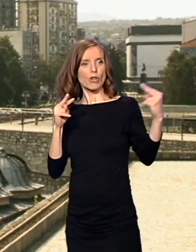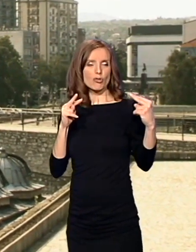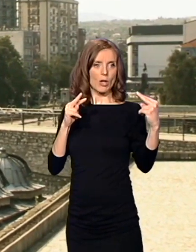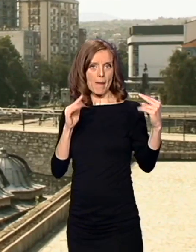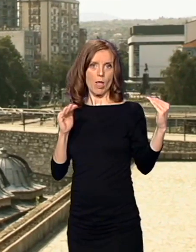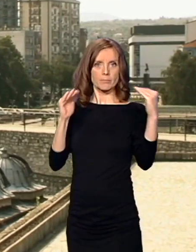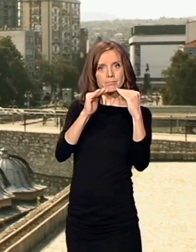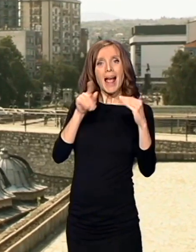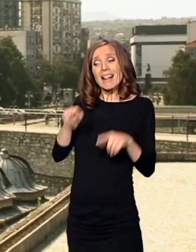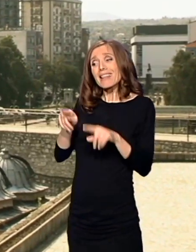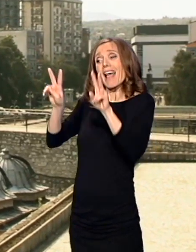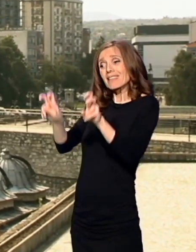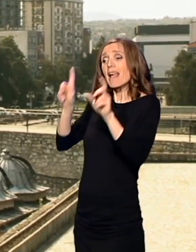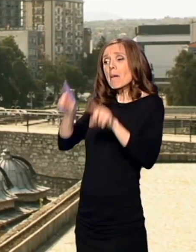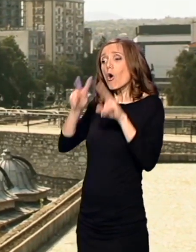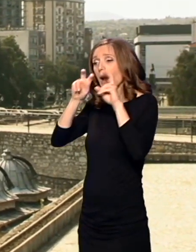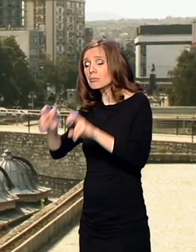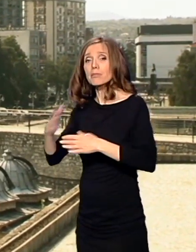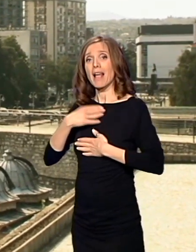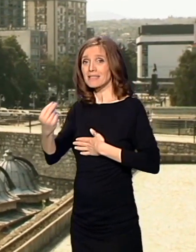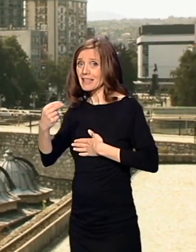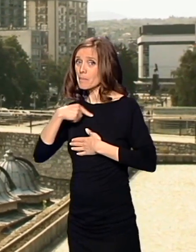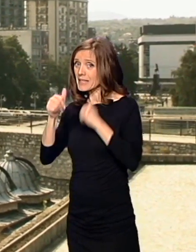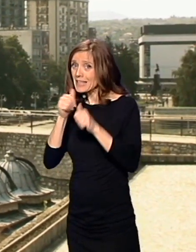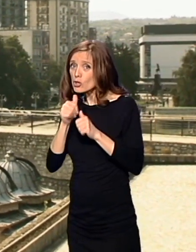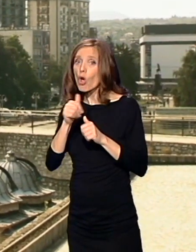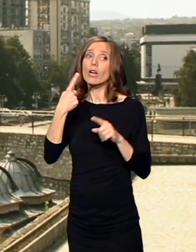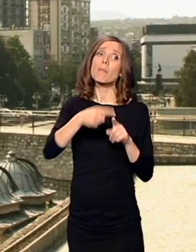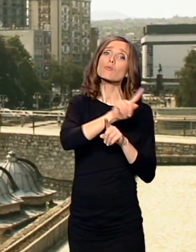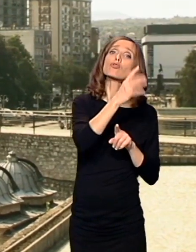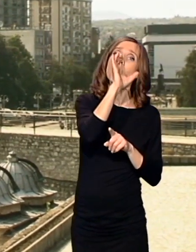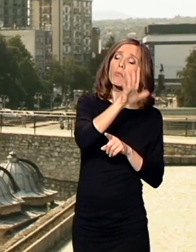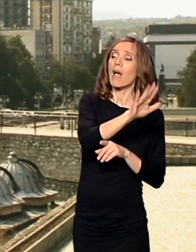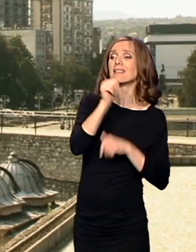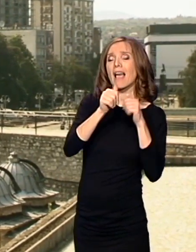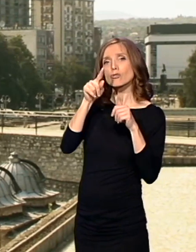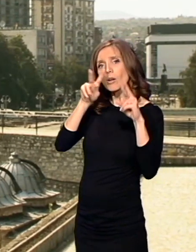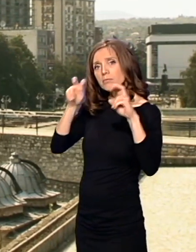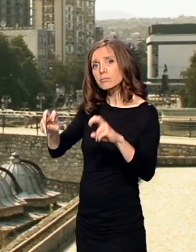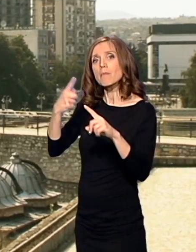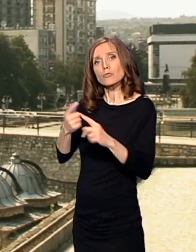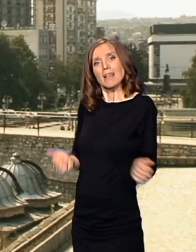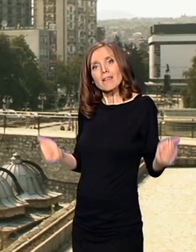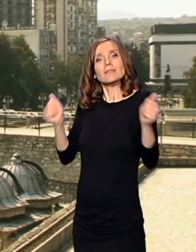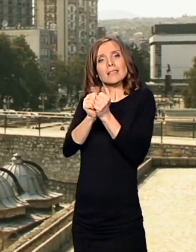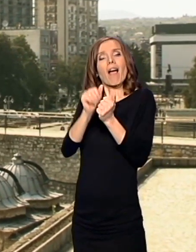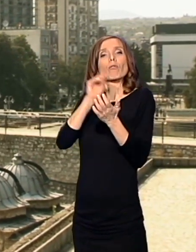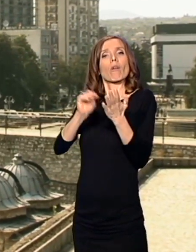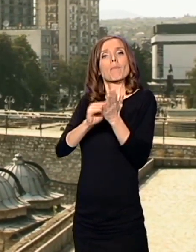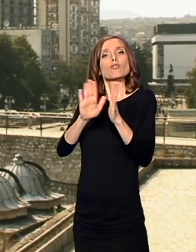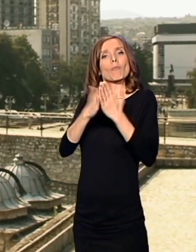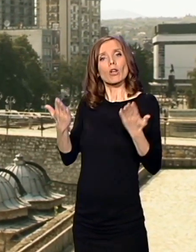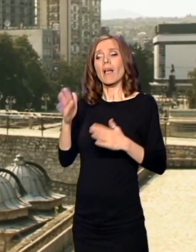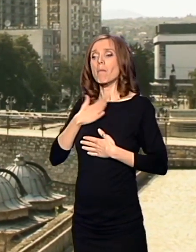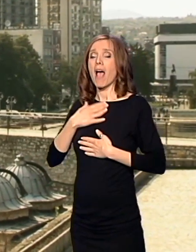bugarski istoričari posebno. Zatim sledeće da se napiše jedna zajednička knjiga u kojoj bi i